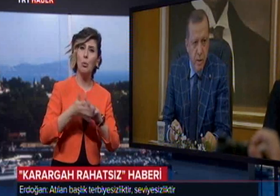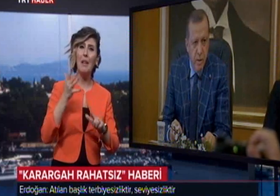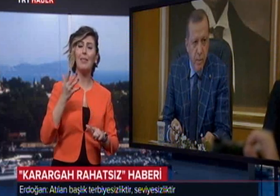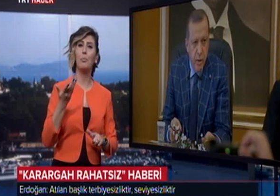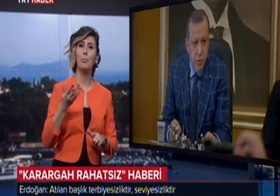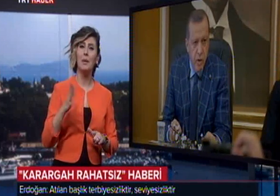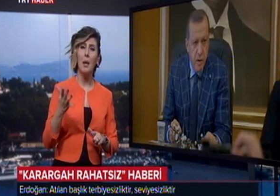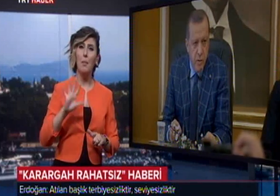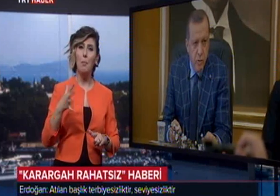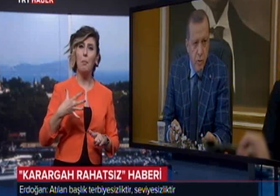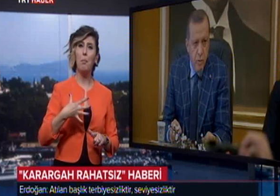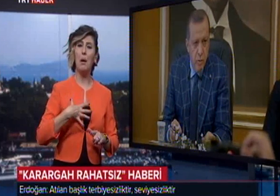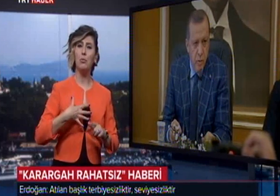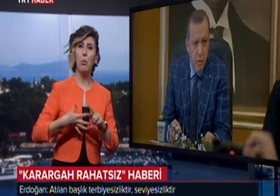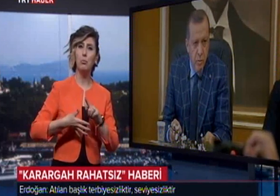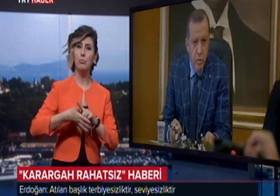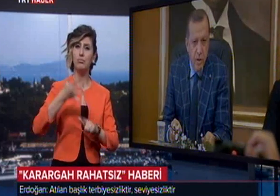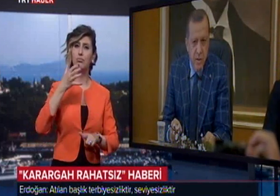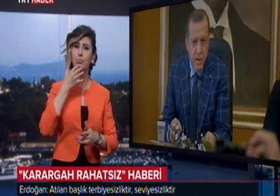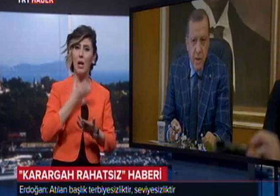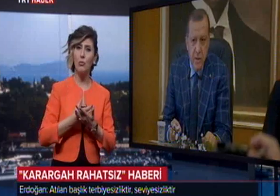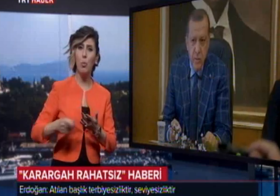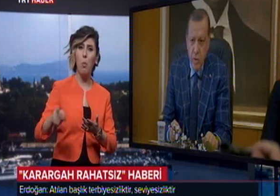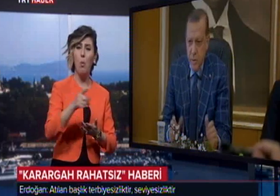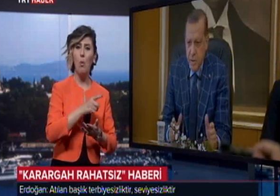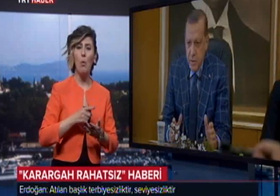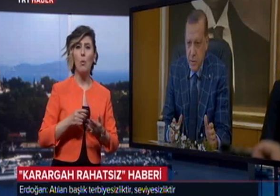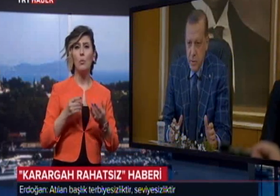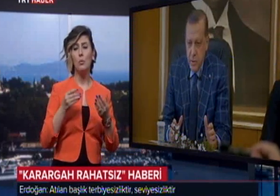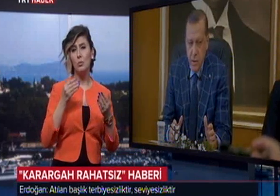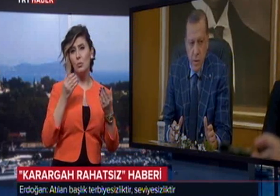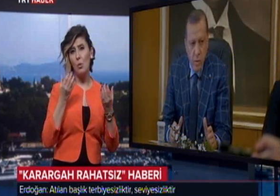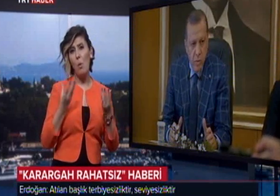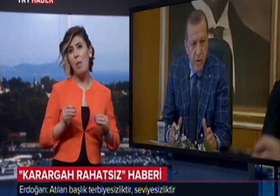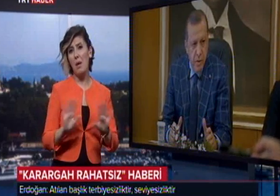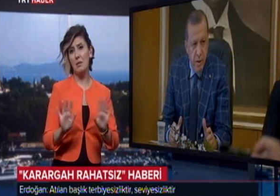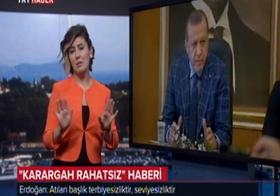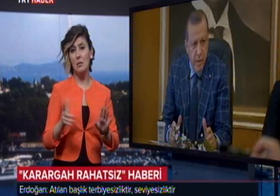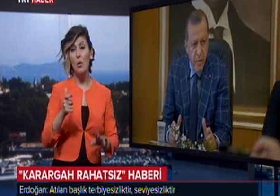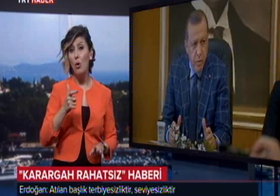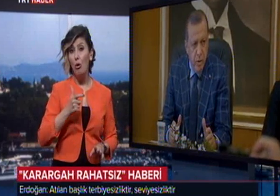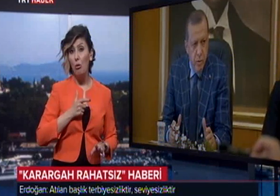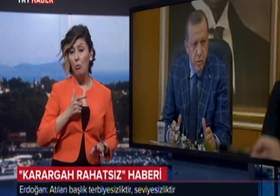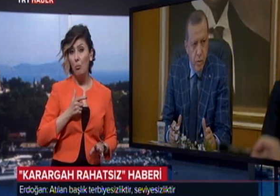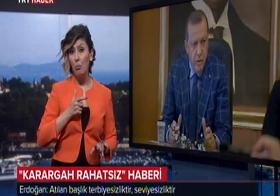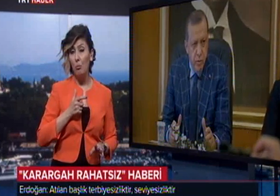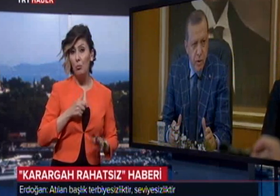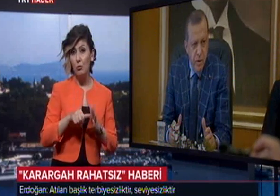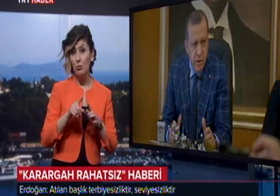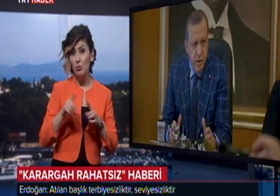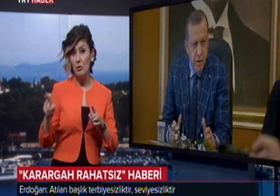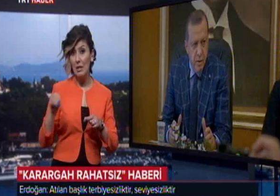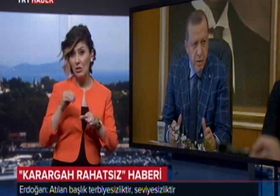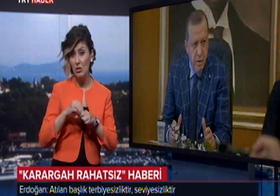ne patronaj kadrosu muktedir değildir olamaz. Onun için de bu işin hukuki